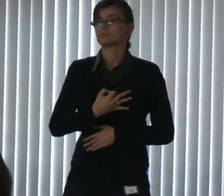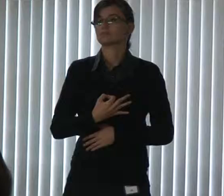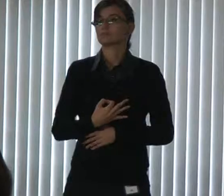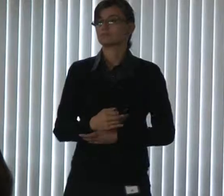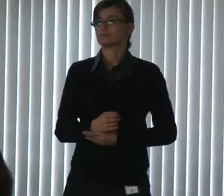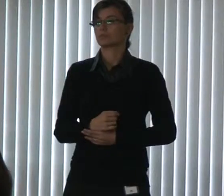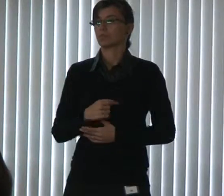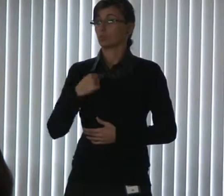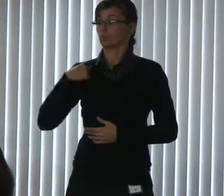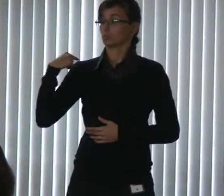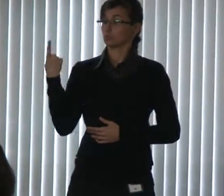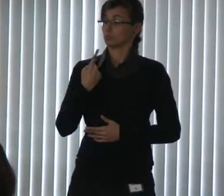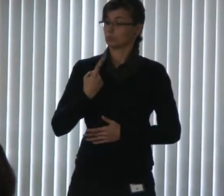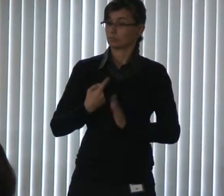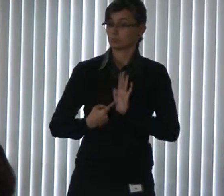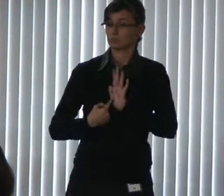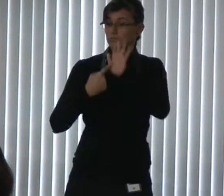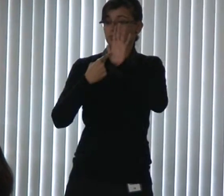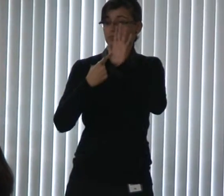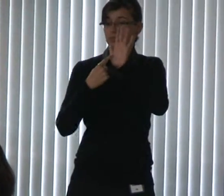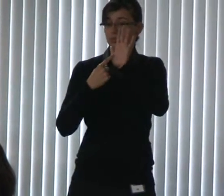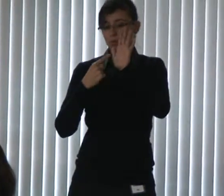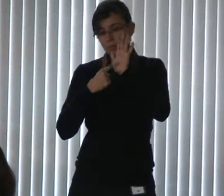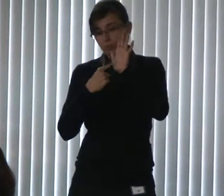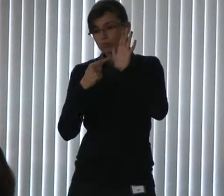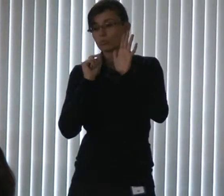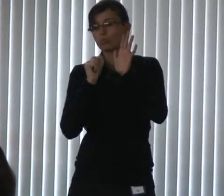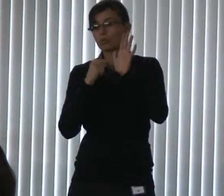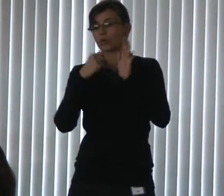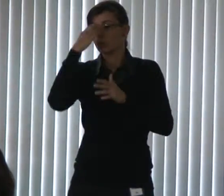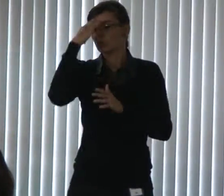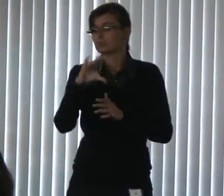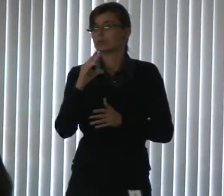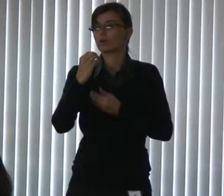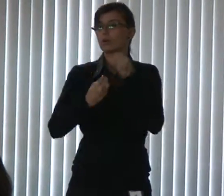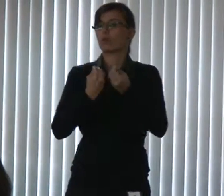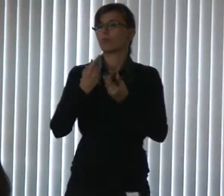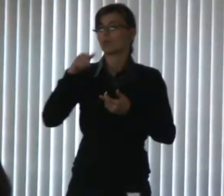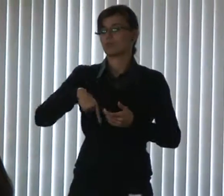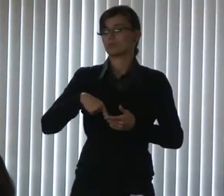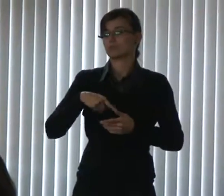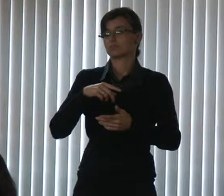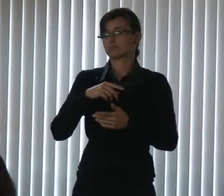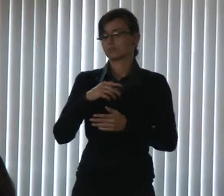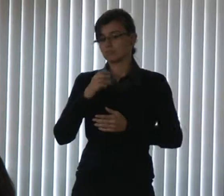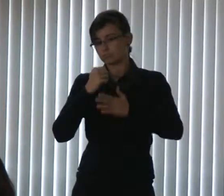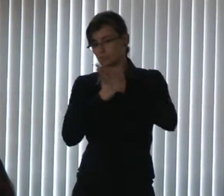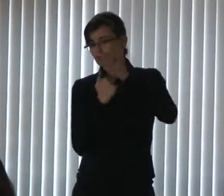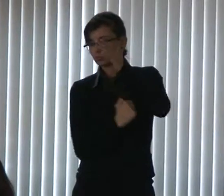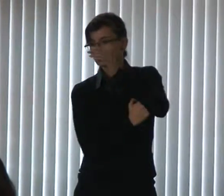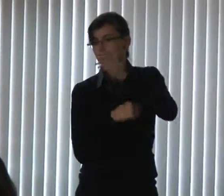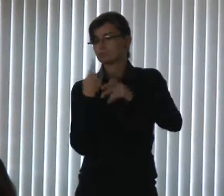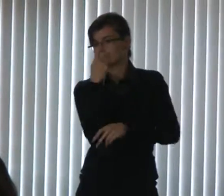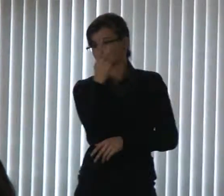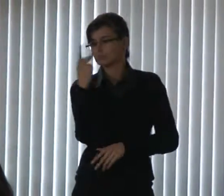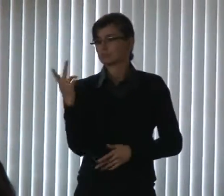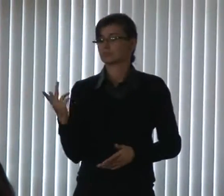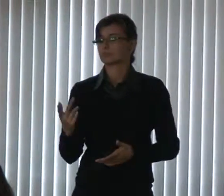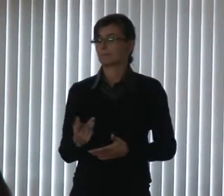para mostrar a cara da cidade de Curitiba de maneira diferente. E eu vou fazer só um desafio. quando você for ao campo de